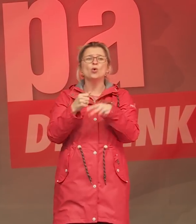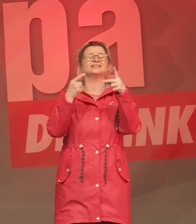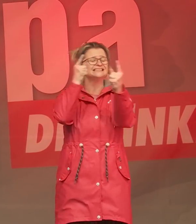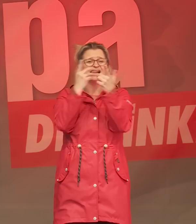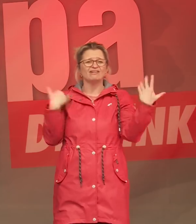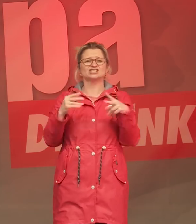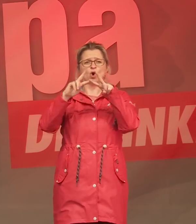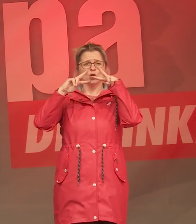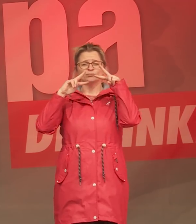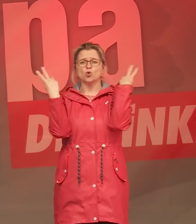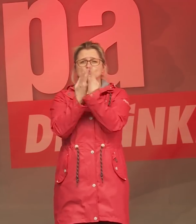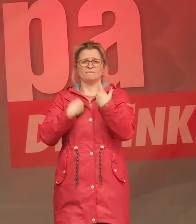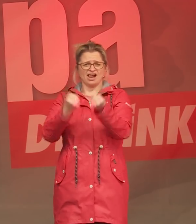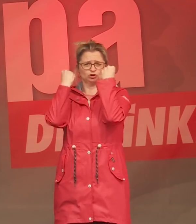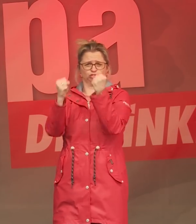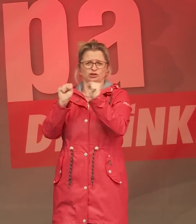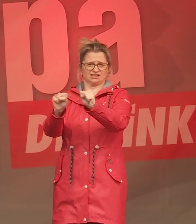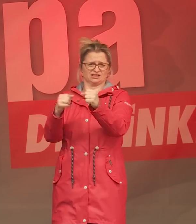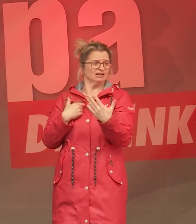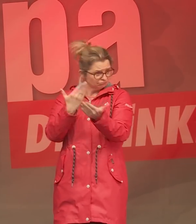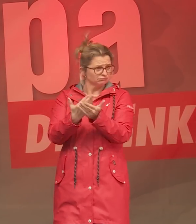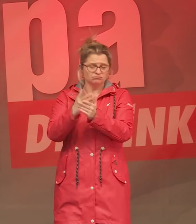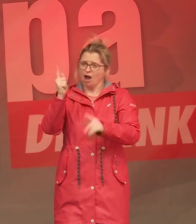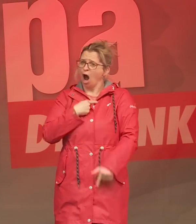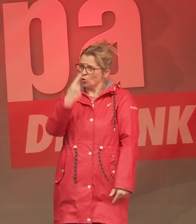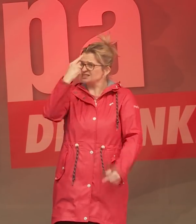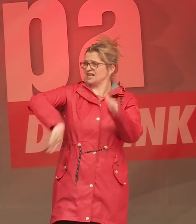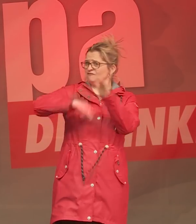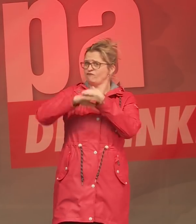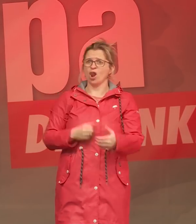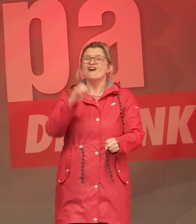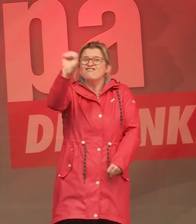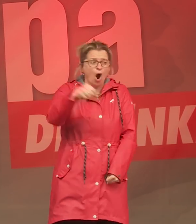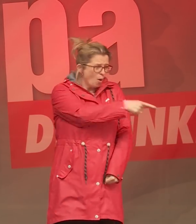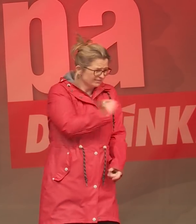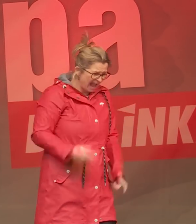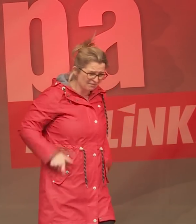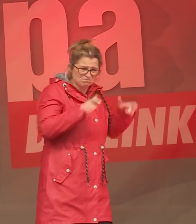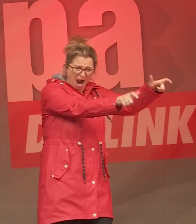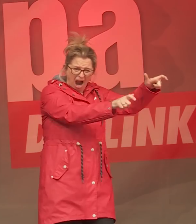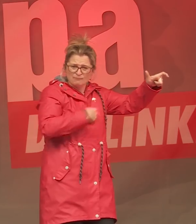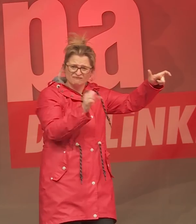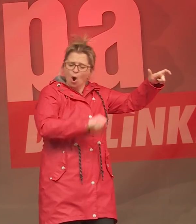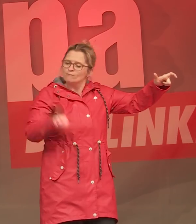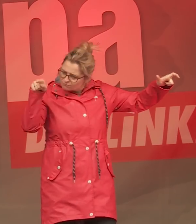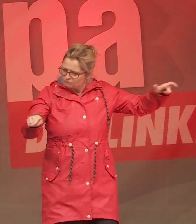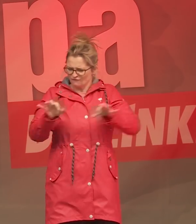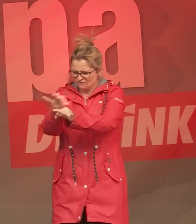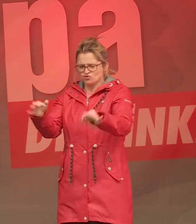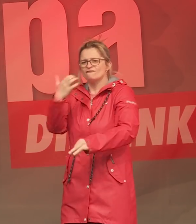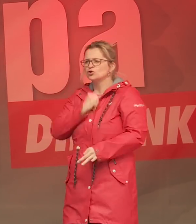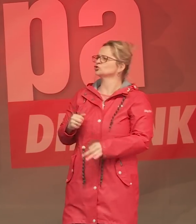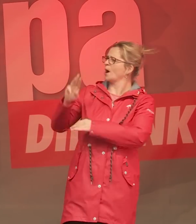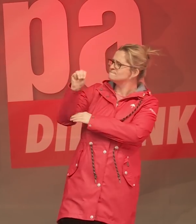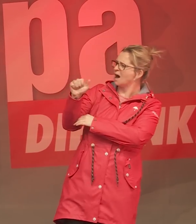zu schonen. Das wäre doch mal eine sinnvolle Initiative der Europäischen Union. Warum? Dafür wollen wir streiten, Martin und ich gemeinsam